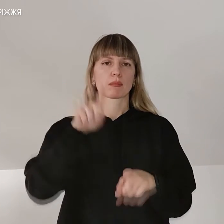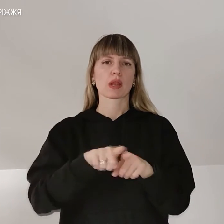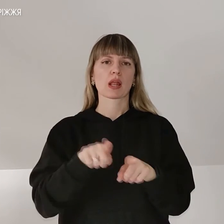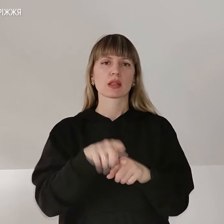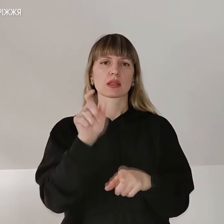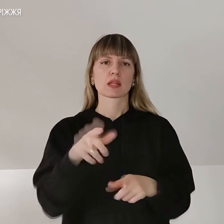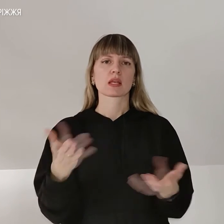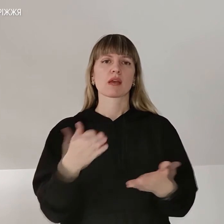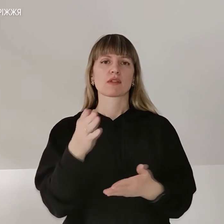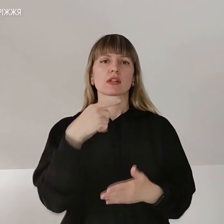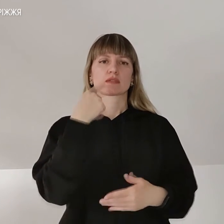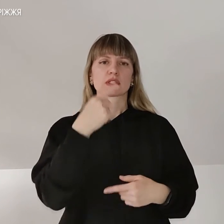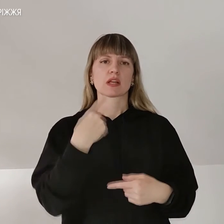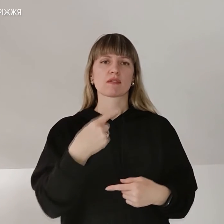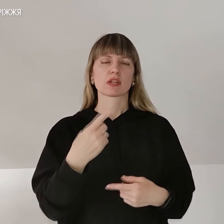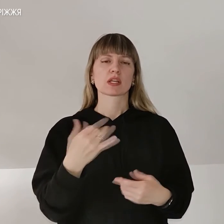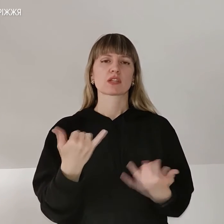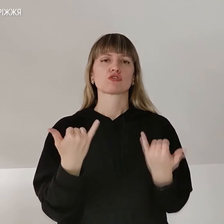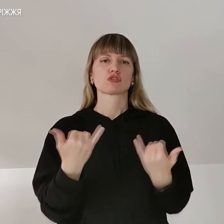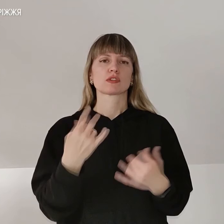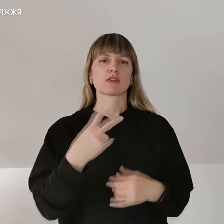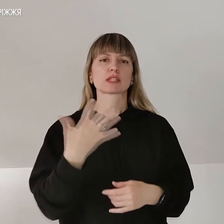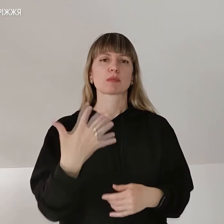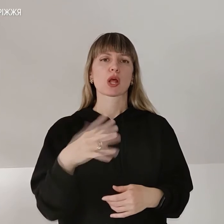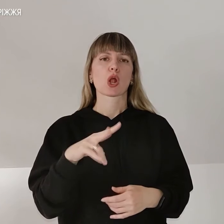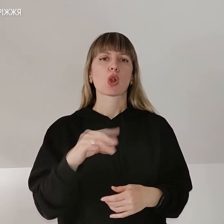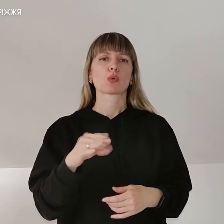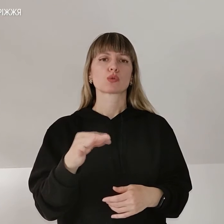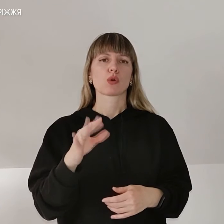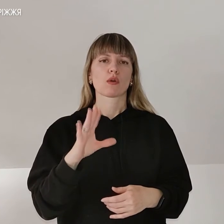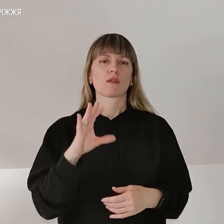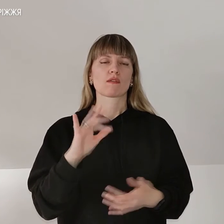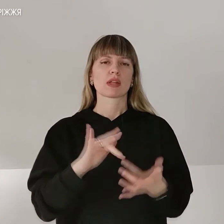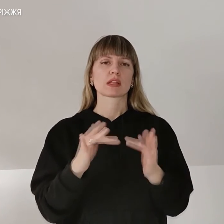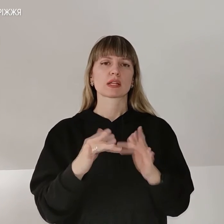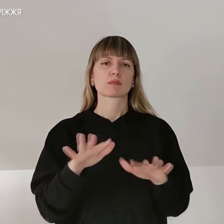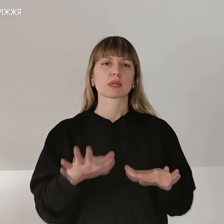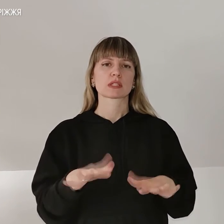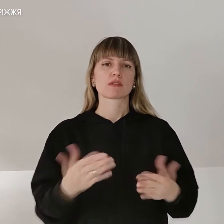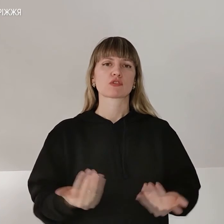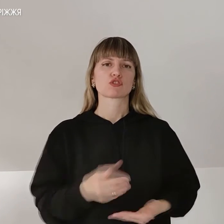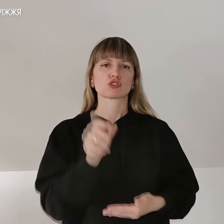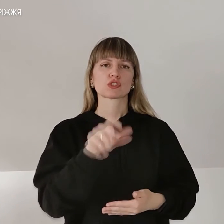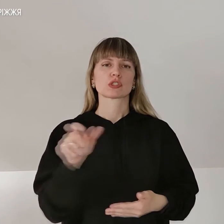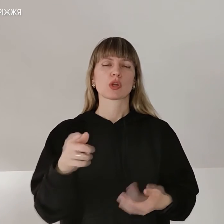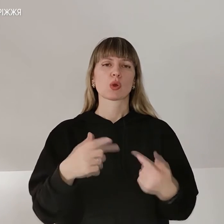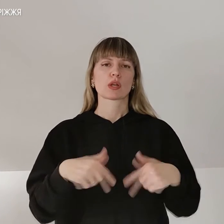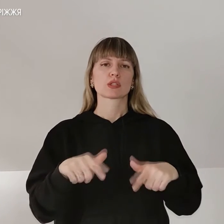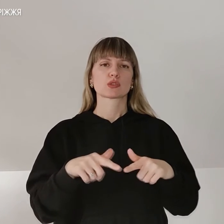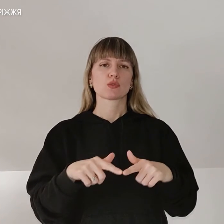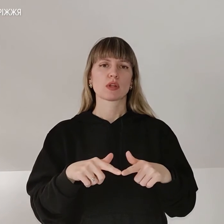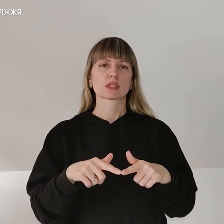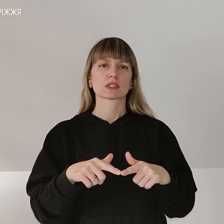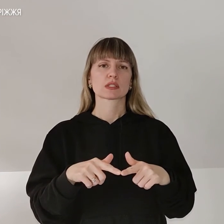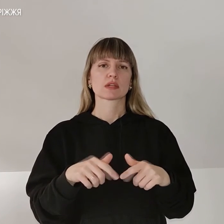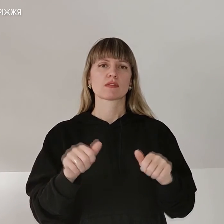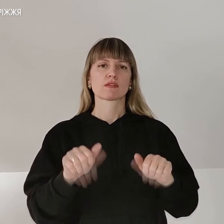вони завжди говорили. І 25 лютого у соцмережах з місцевими мешканцями організувалися. Вирішили, якщо